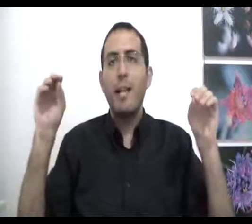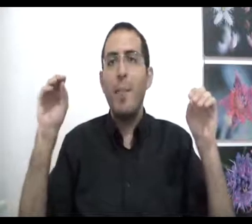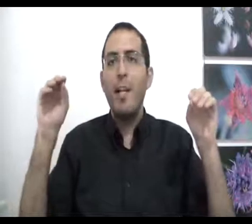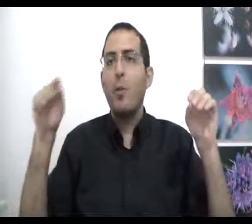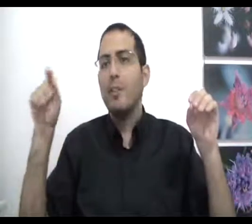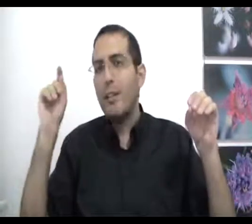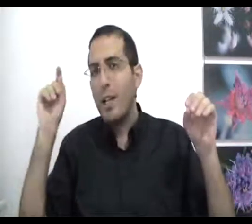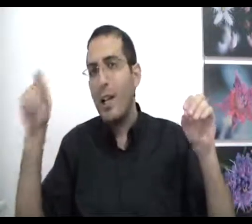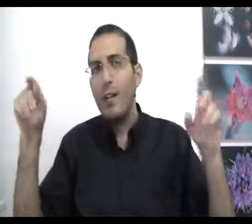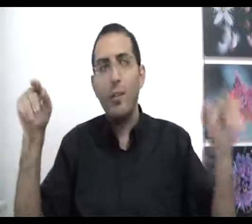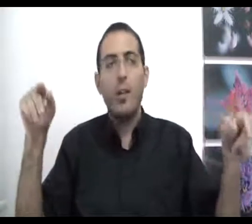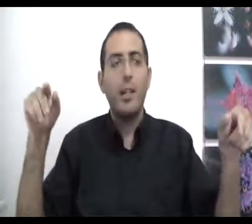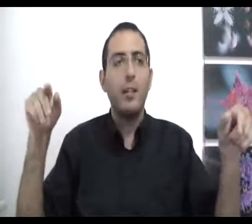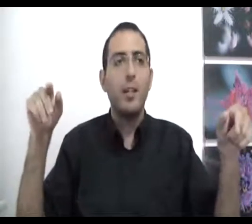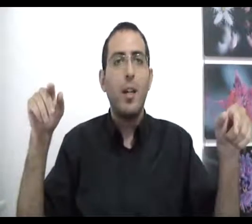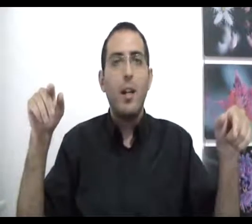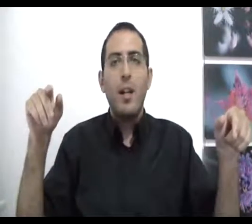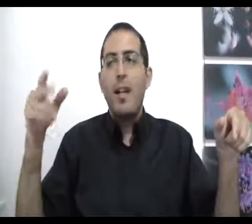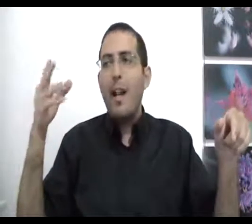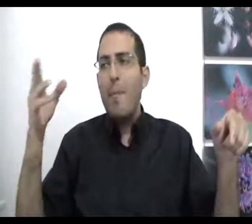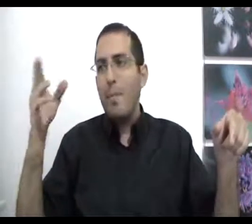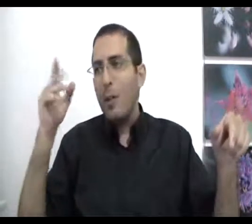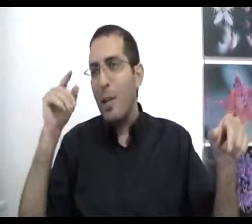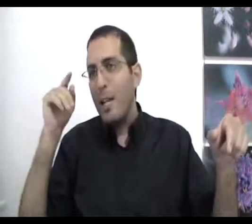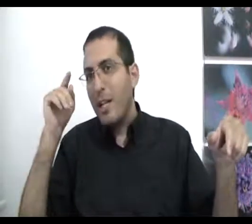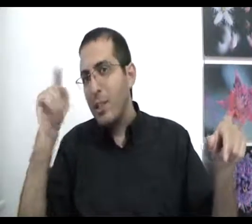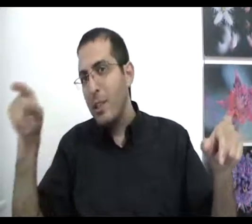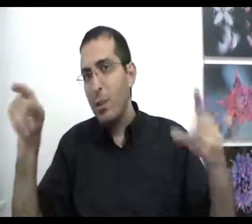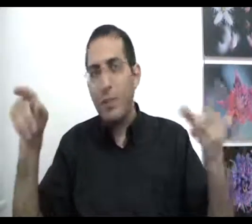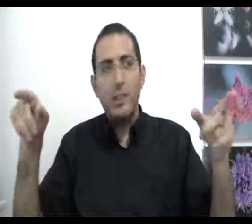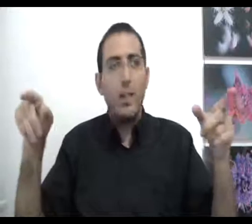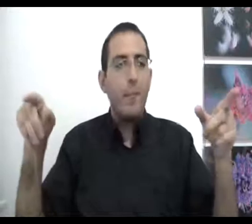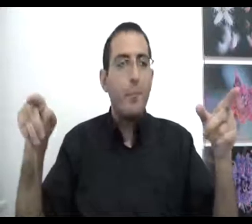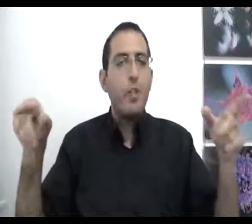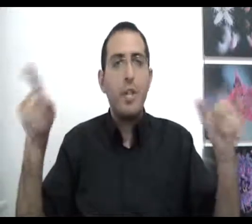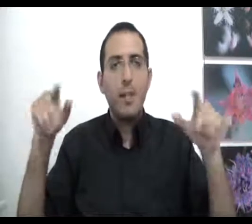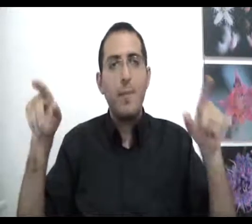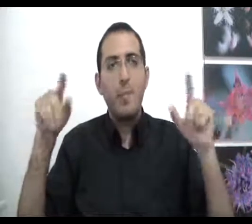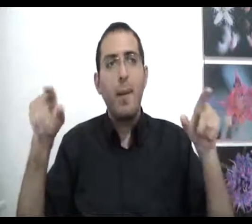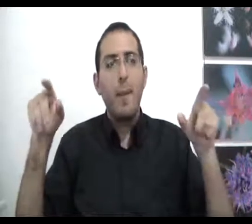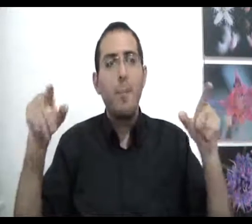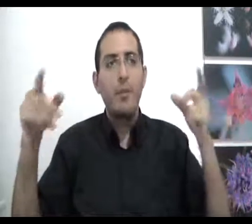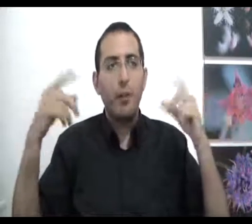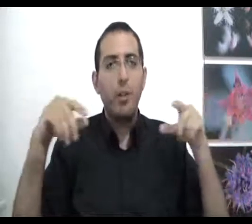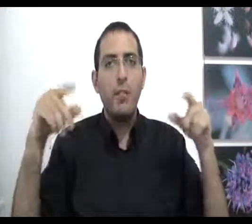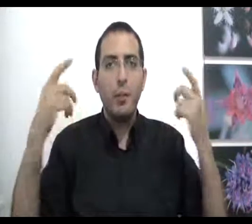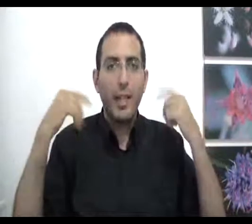למה אני רוצה דווקא ככה ולא אחרת מה גורם לי להגיד שזה טוב וזה רע מי שיעשה את זה מספיק פעמים בסופו של דבר הוא יגיע